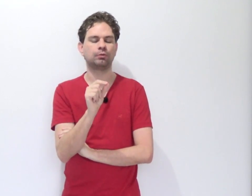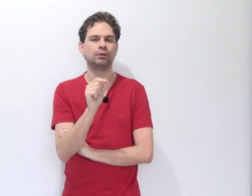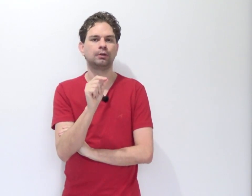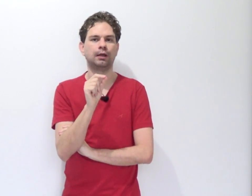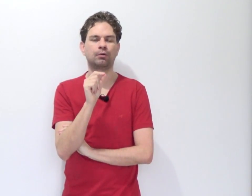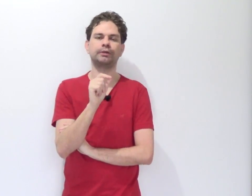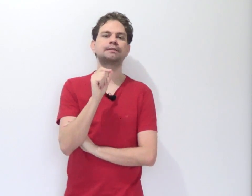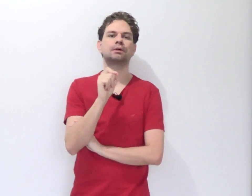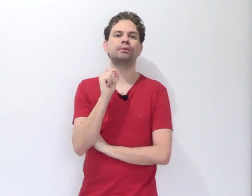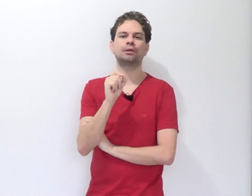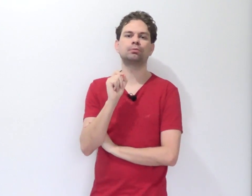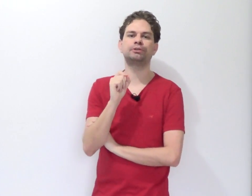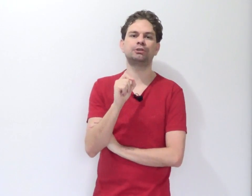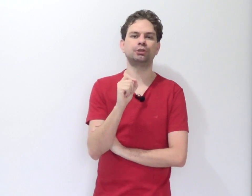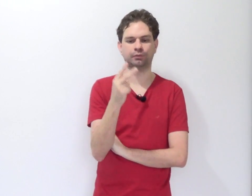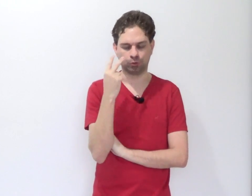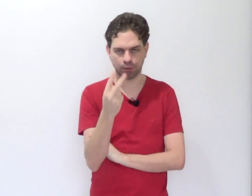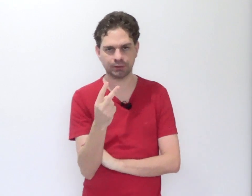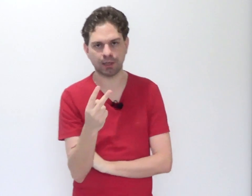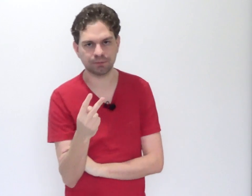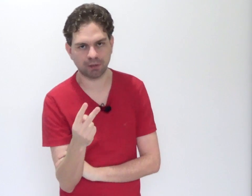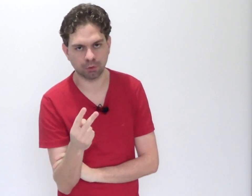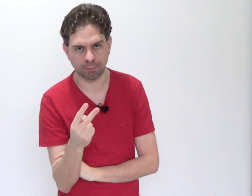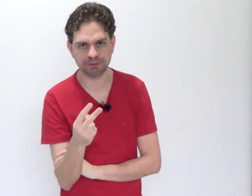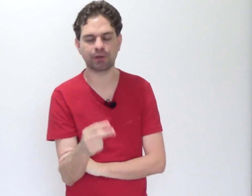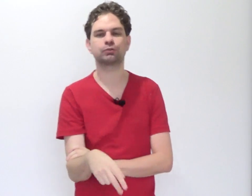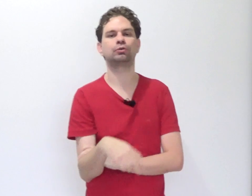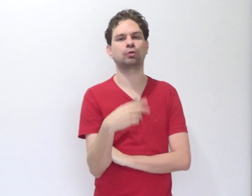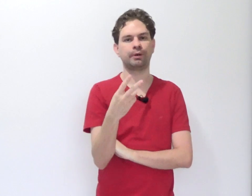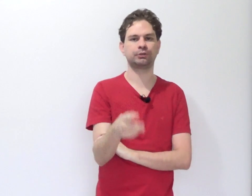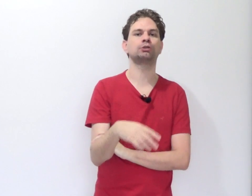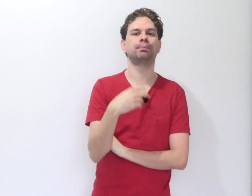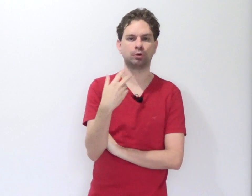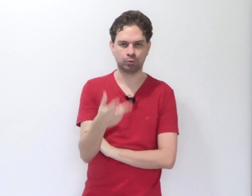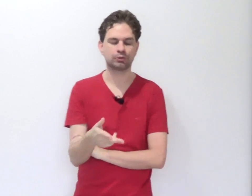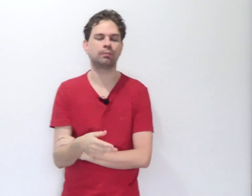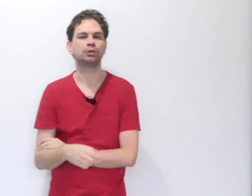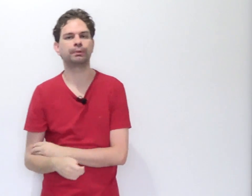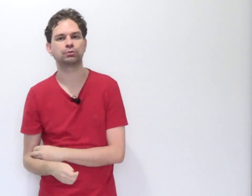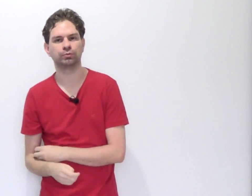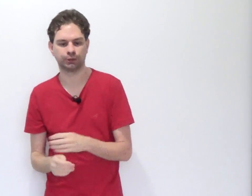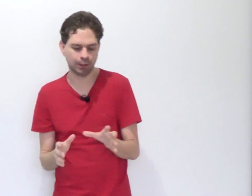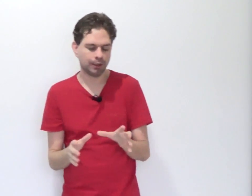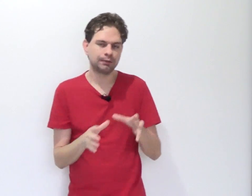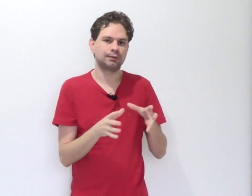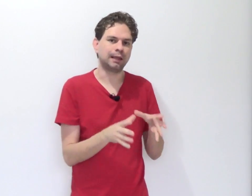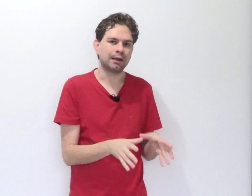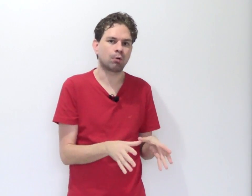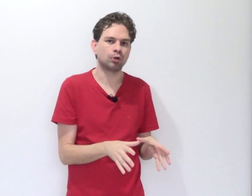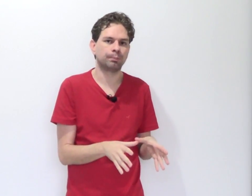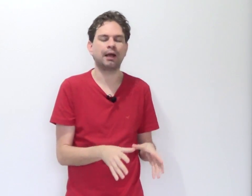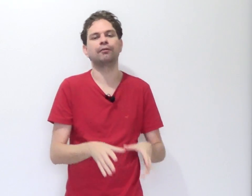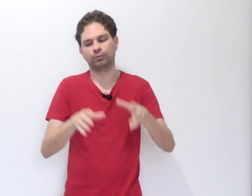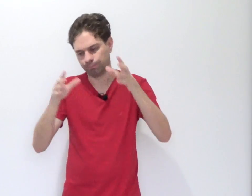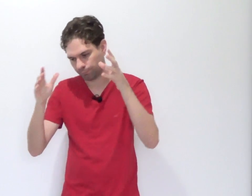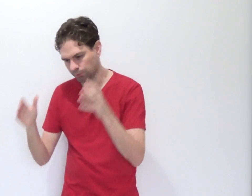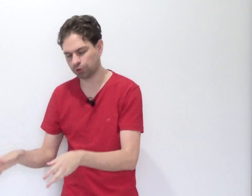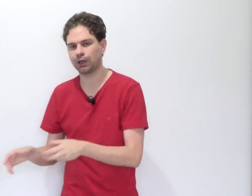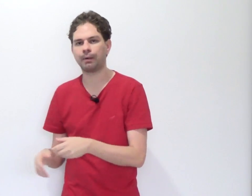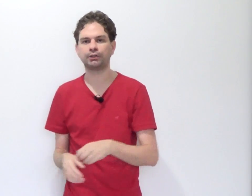conexão intersubjetiva? Duas ou mais infrações cometidas por duas ou mais pessoas. Tem acordo prévio? Vou chamar